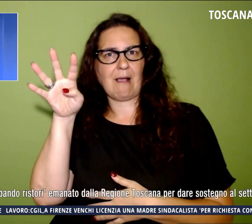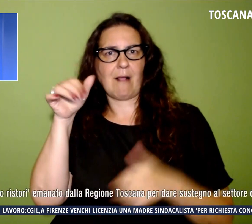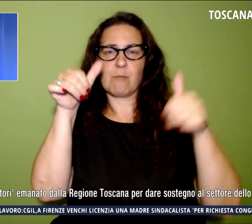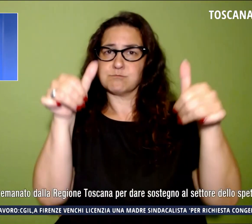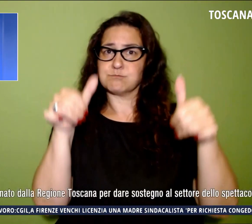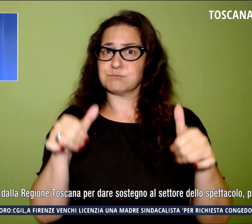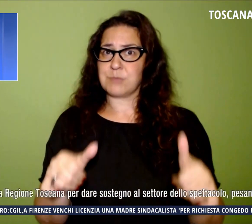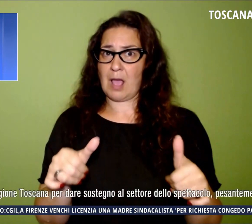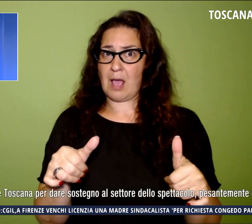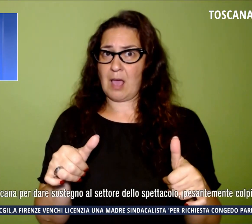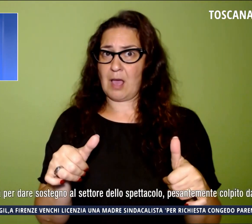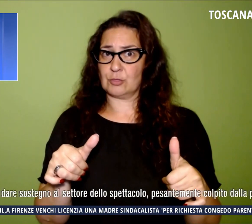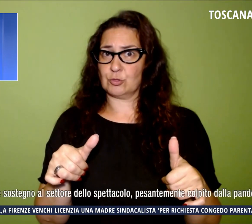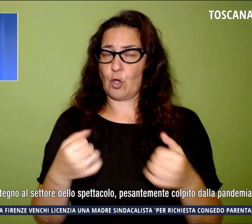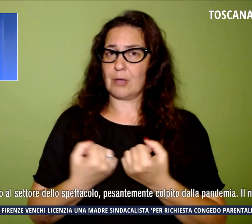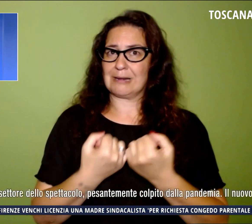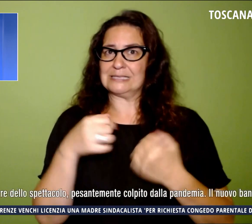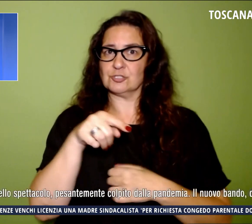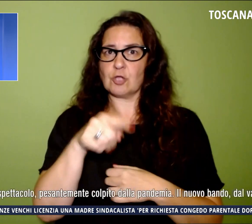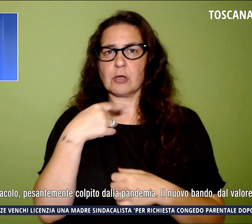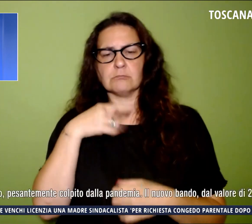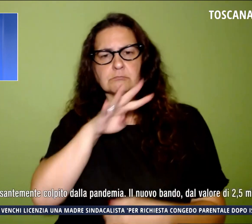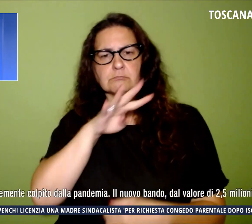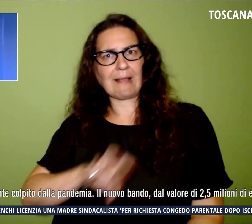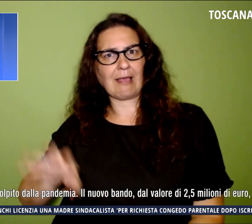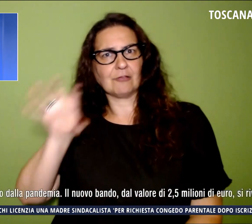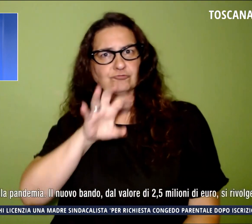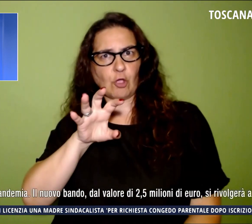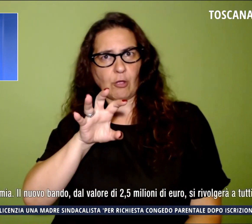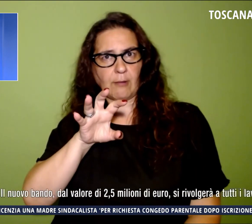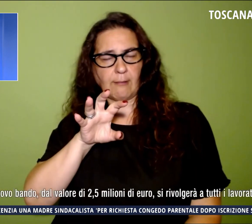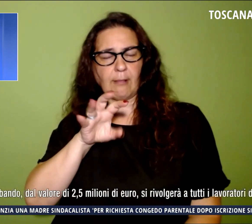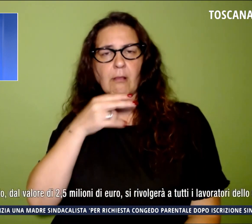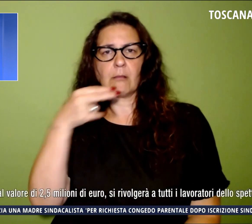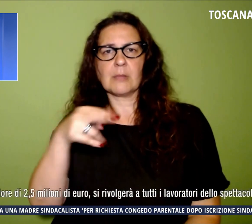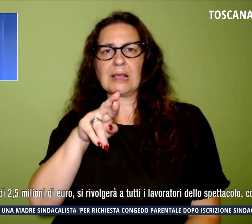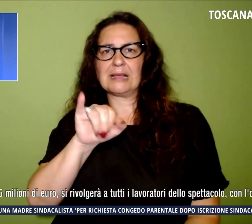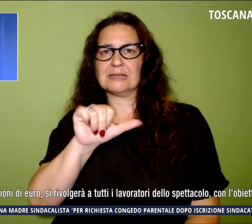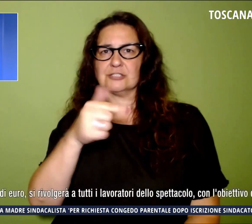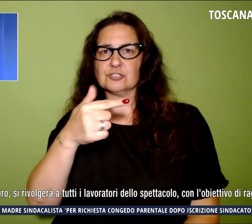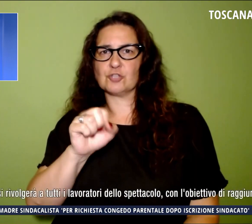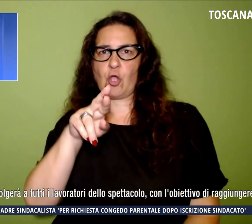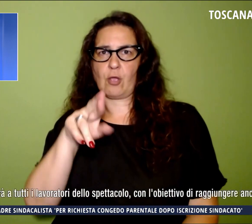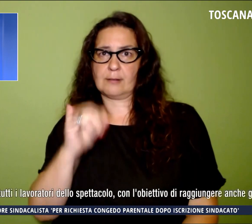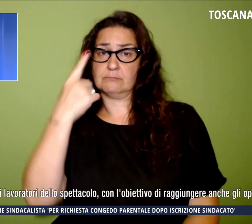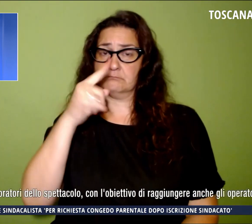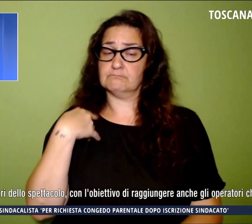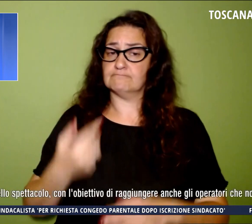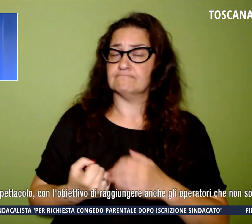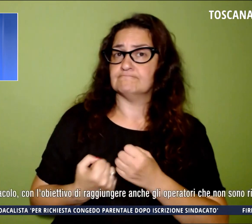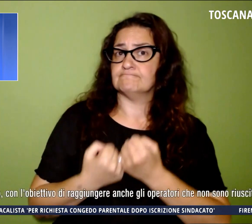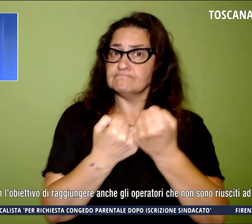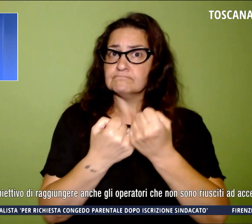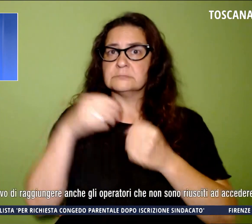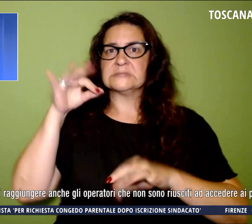emanato dalla regione toscana per dare sostegno al settore dello spettacolo pesantemente colpito